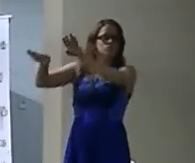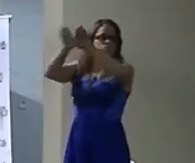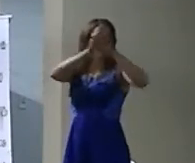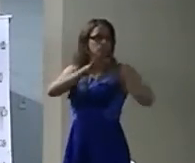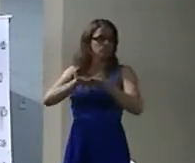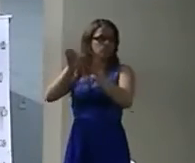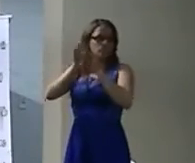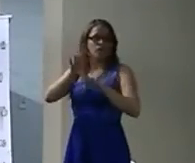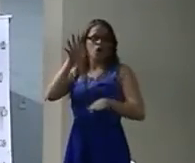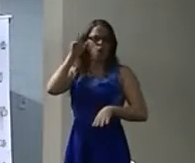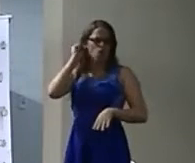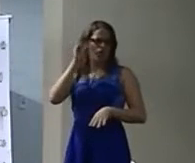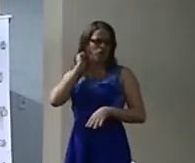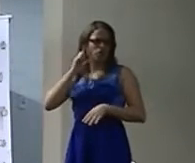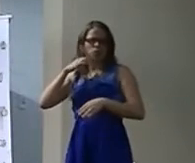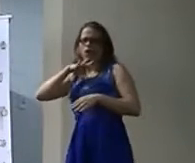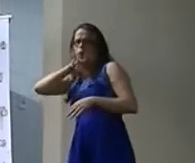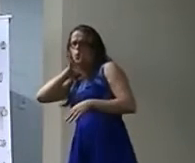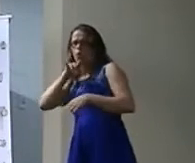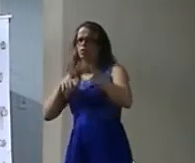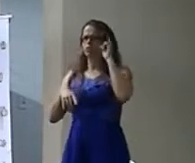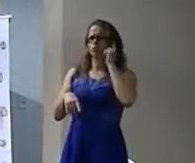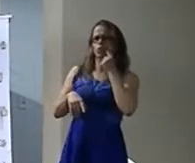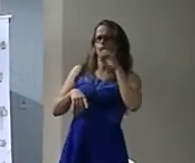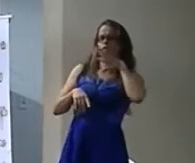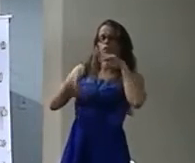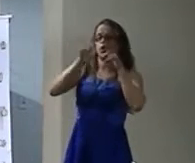presta E tem que ter ouvinte De surdo Não presta Mas a gente tem que começar A fazer isso